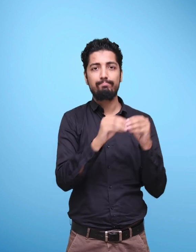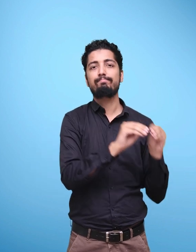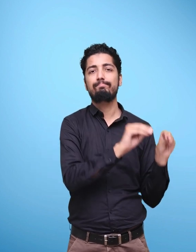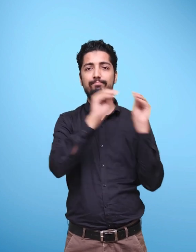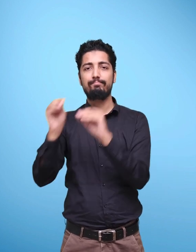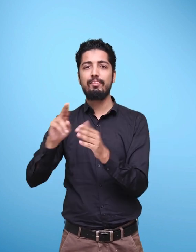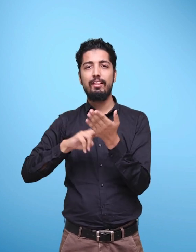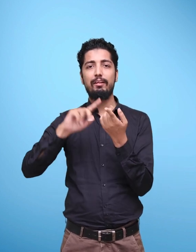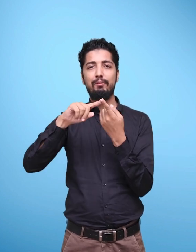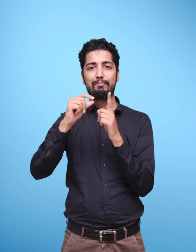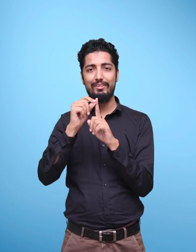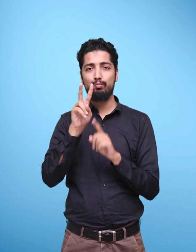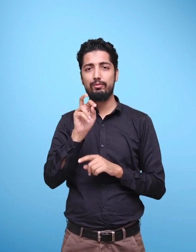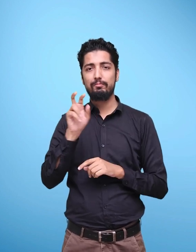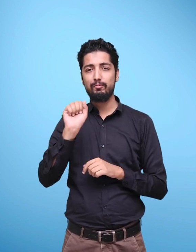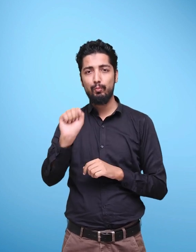NEP 2020.